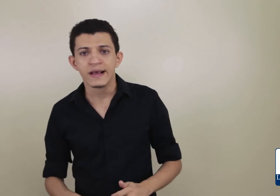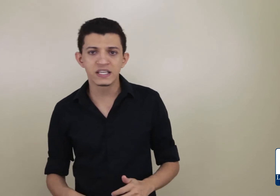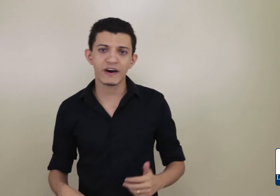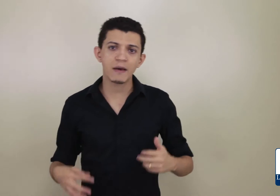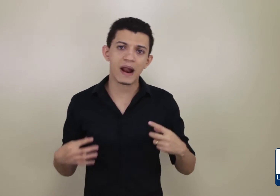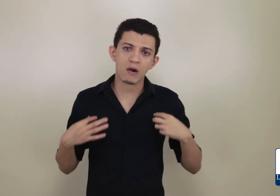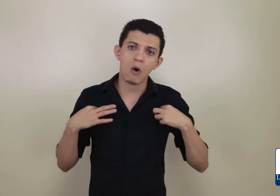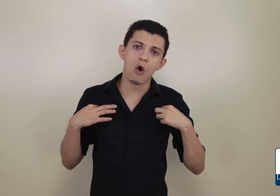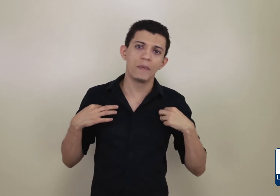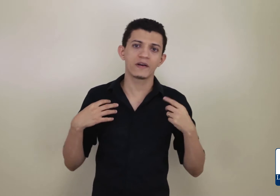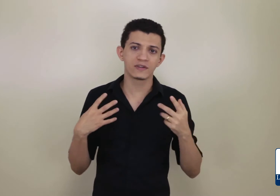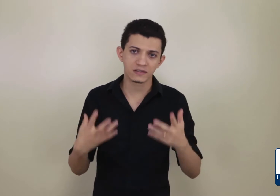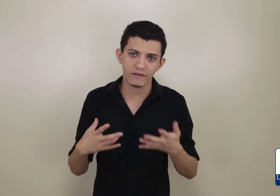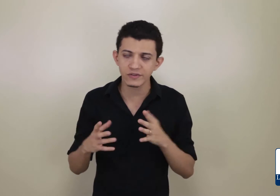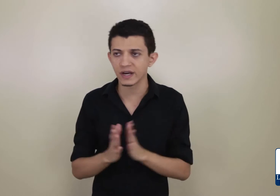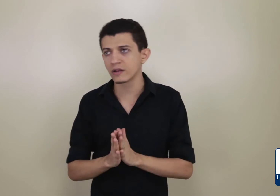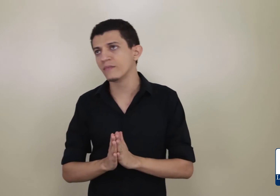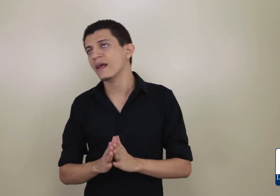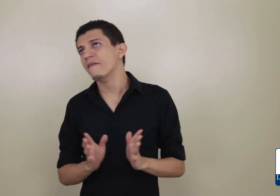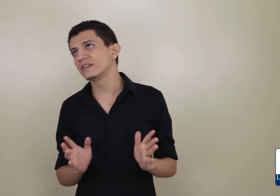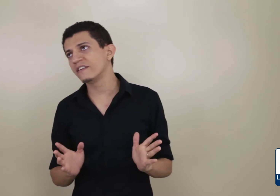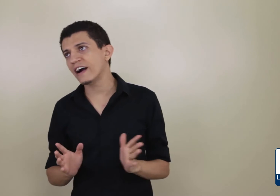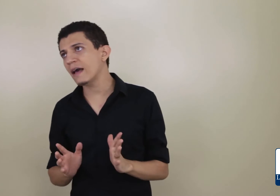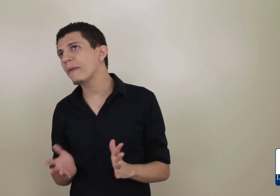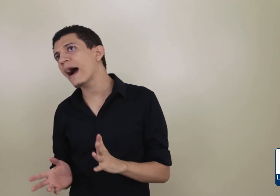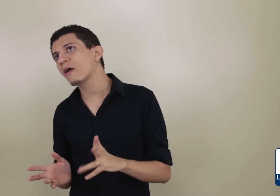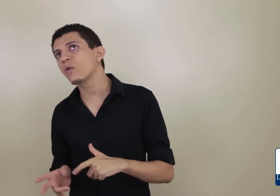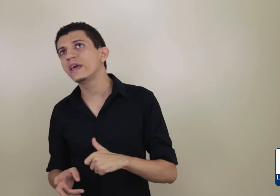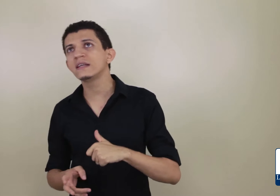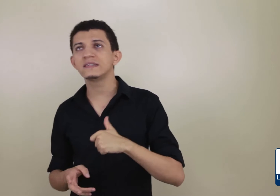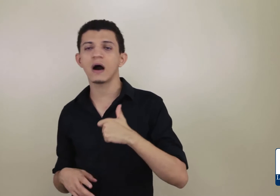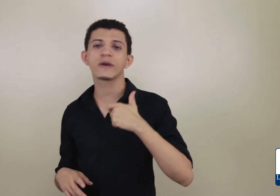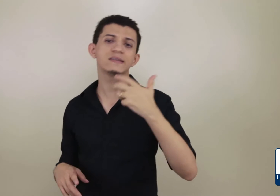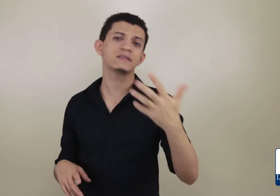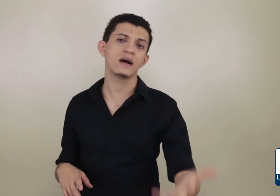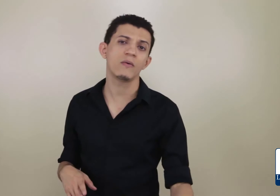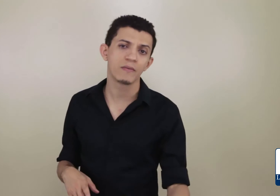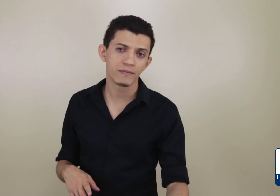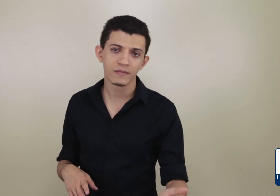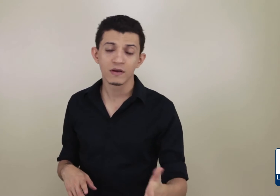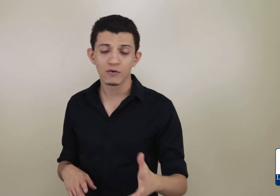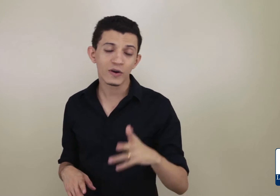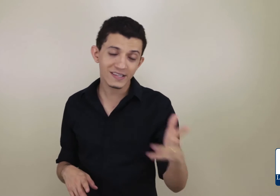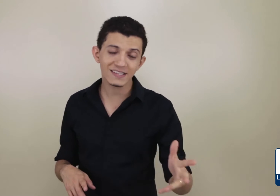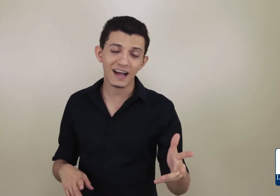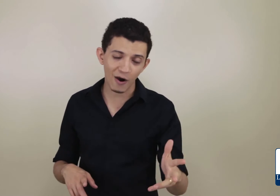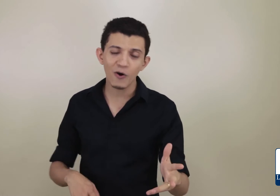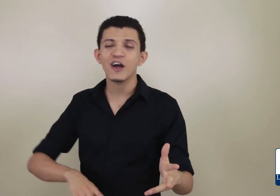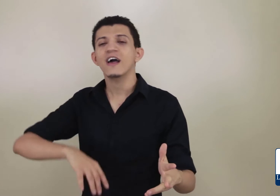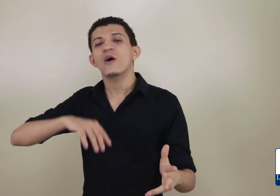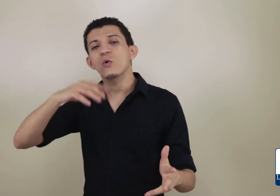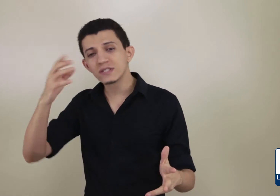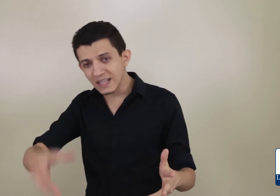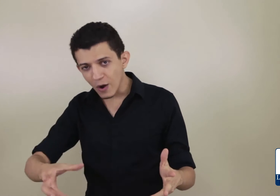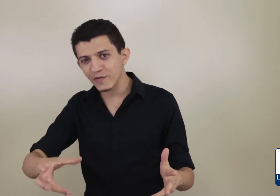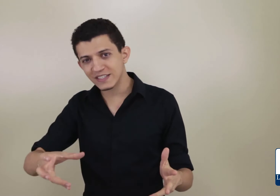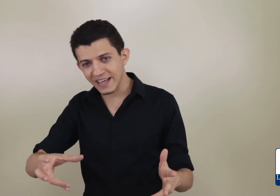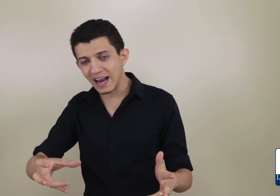Você vai lembrar qual roupa que você estava usando. Você vai lembrar com que sinal, com que sinal, com que sinal. O sinal que você quer